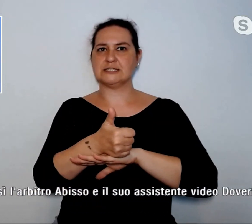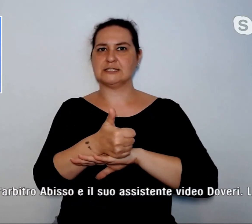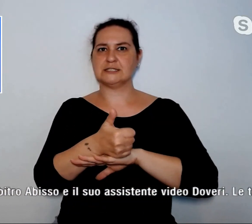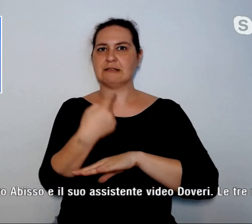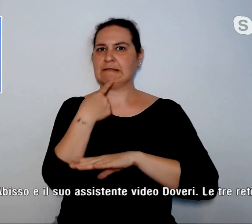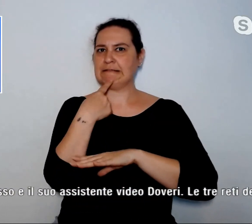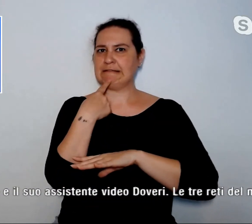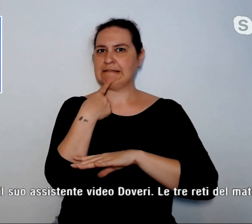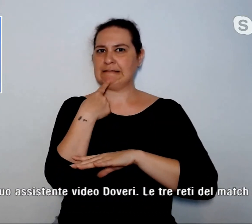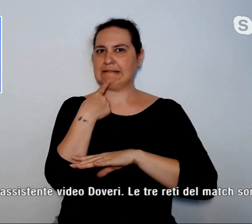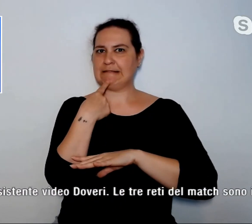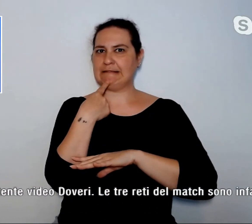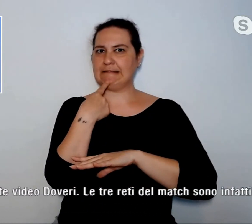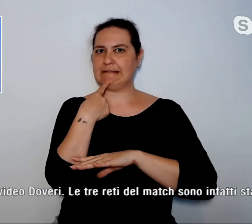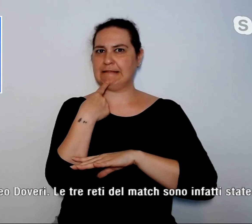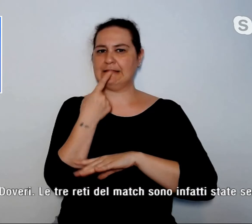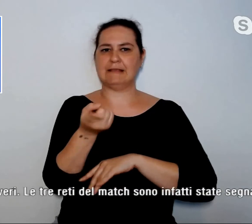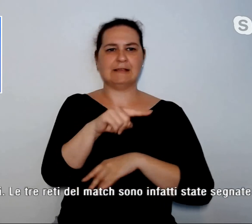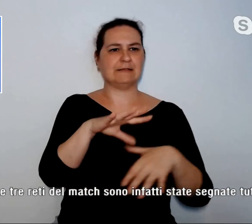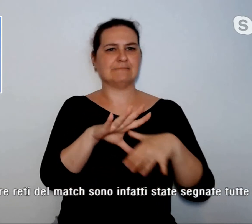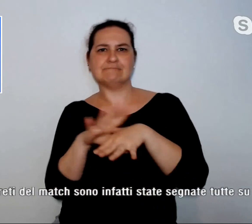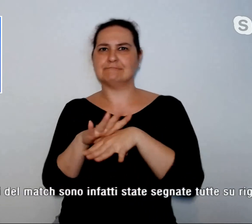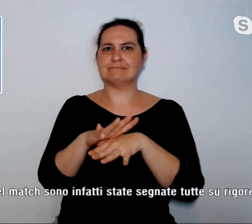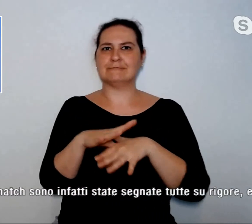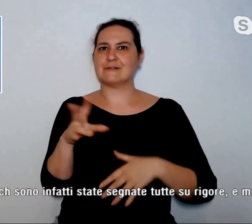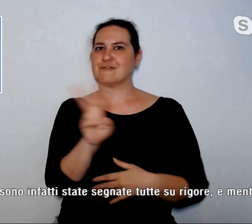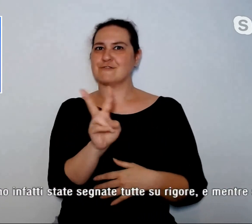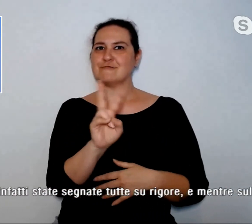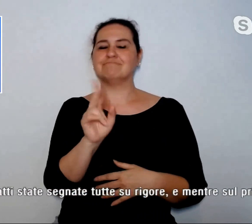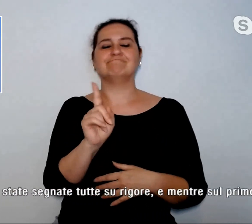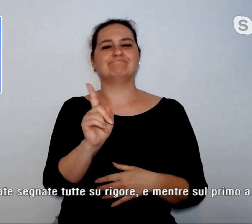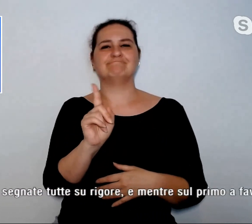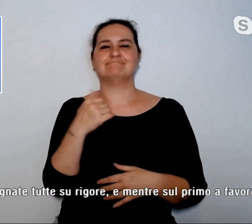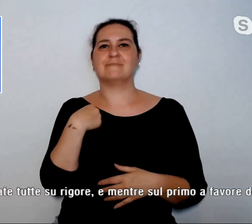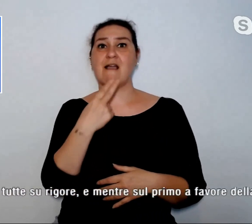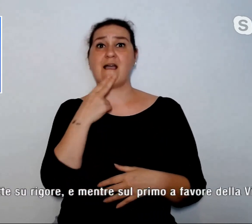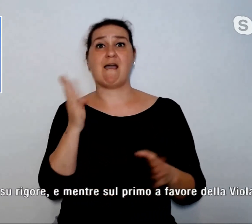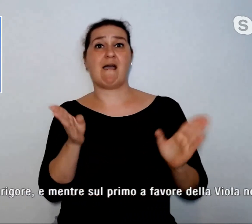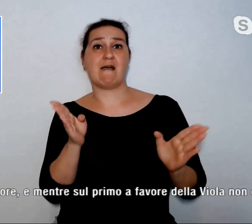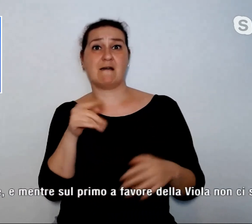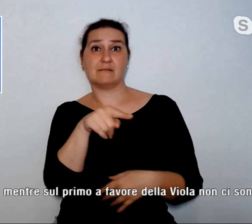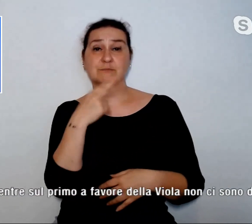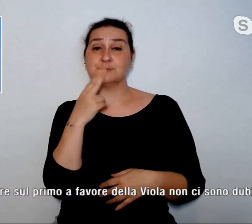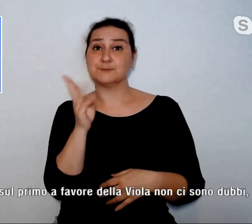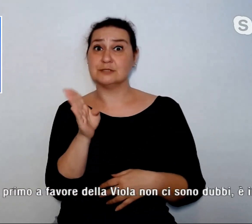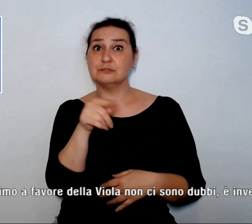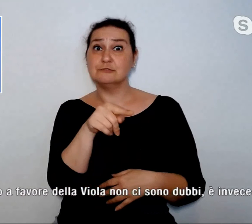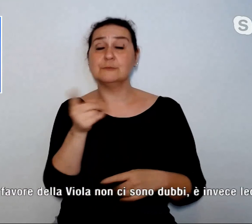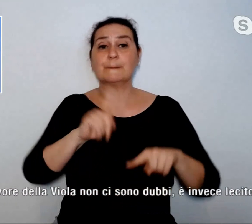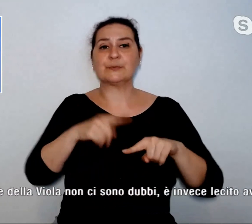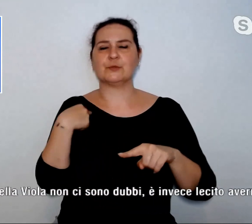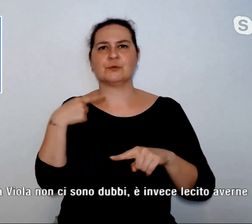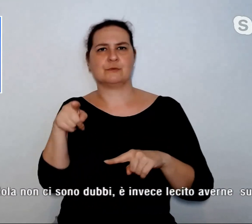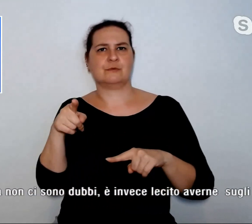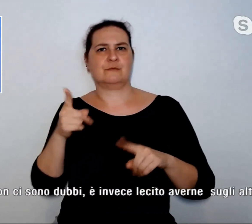Daversa o quelli di Iachini, bensì l'arbitro e il suo assistente Video. Le tre reti del match sono